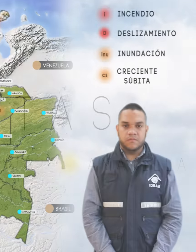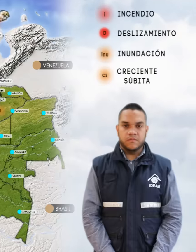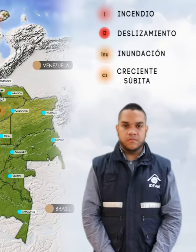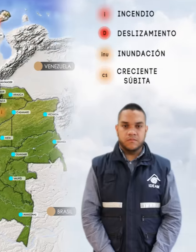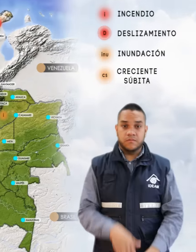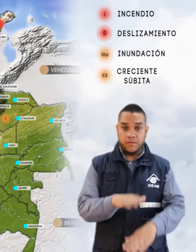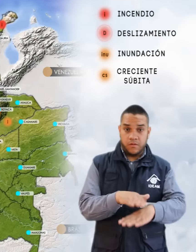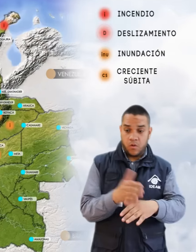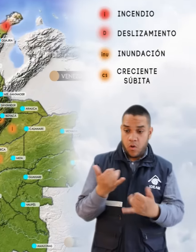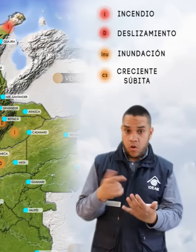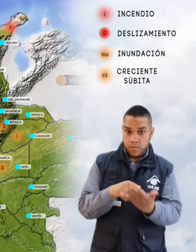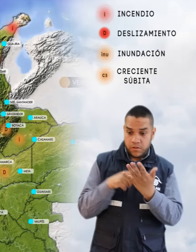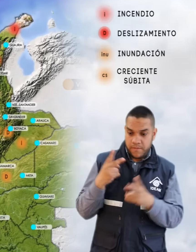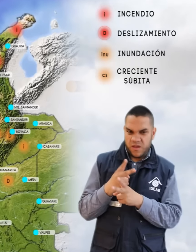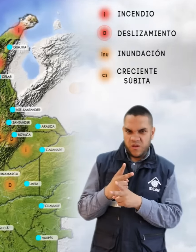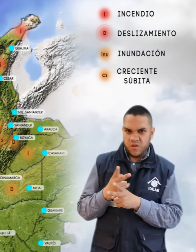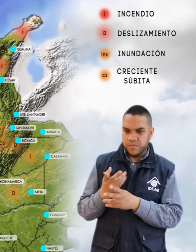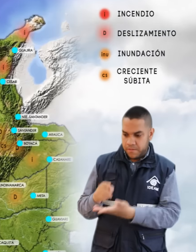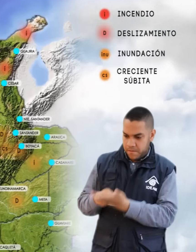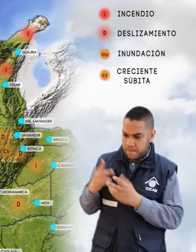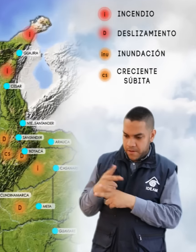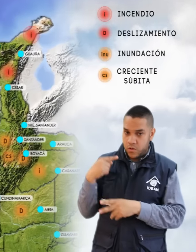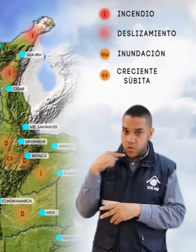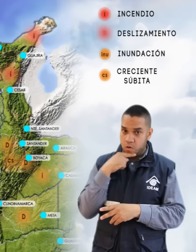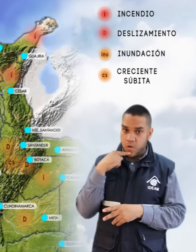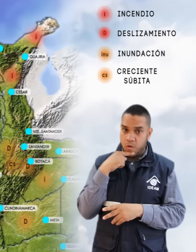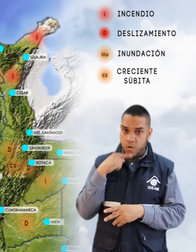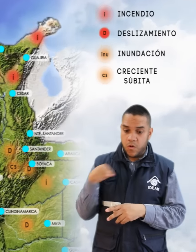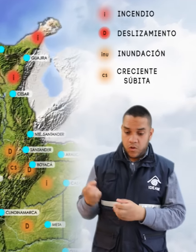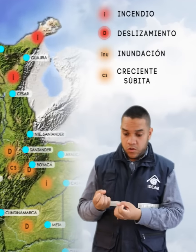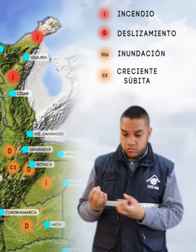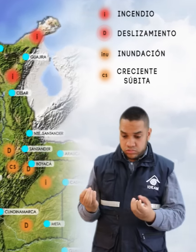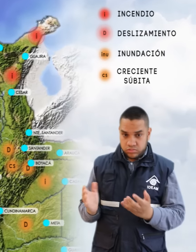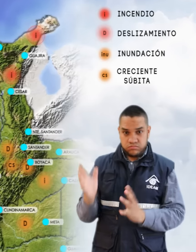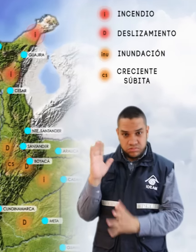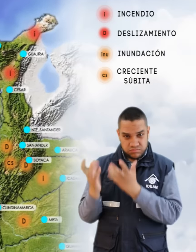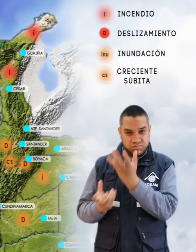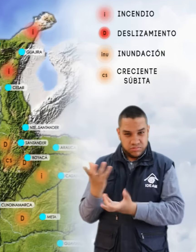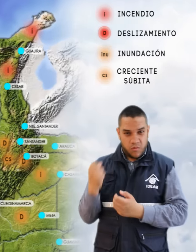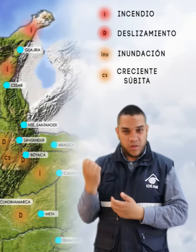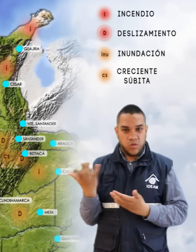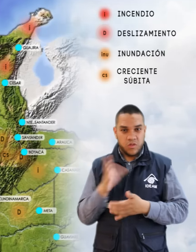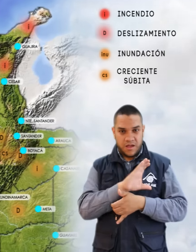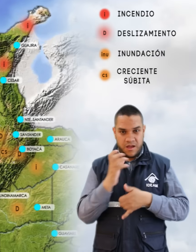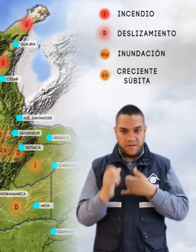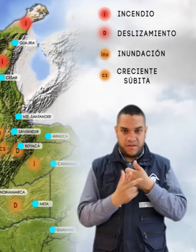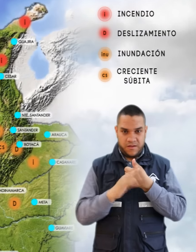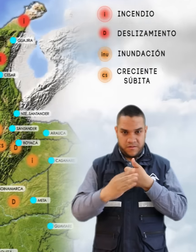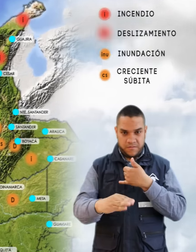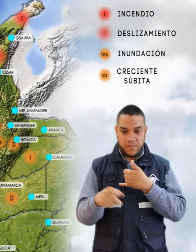Las alertas vigentes para el día de hoy son, tenemos alerta roja por incendios de la cobertura vegetal en sectores de las regiones Caribe y Andina,